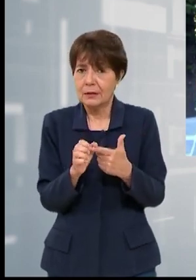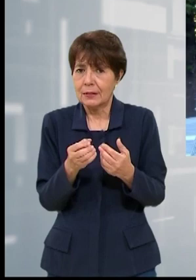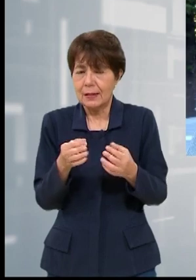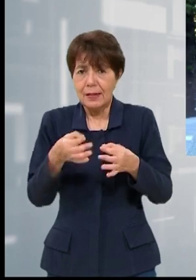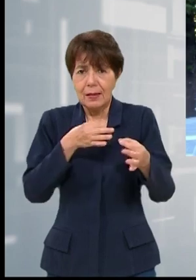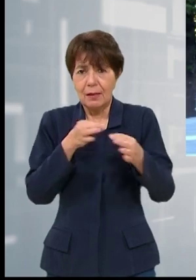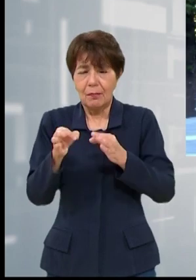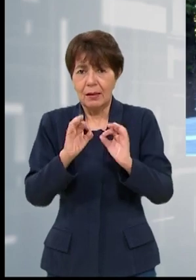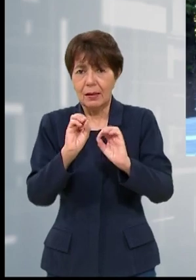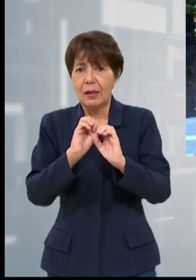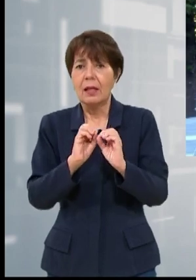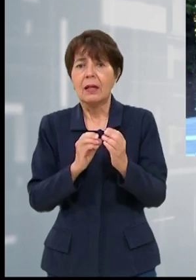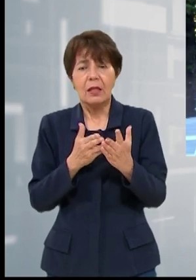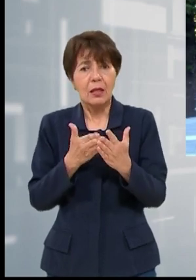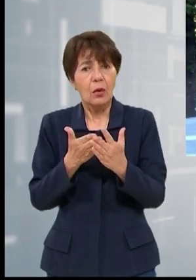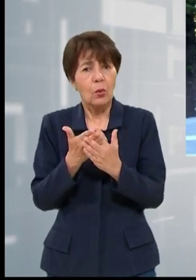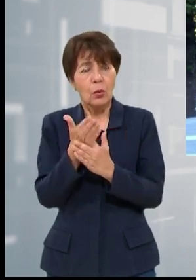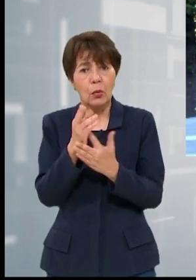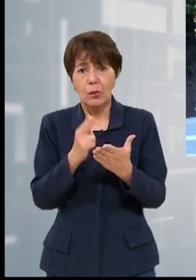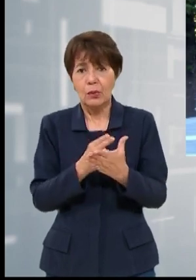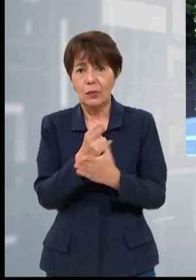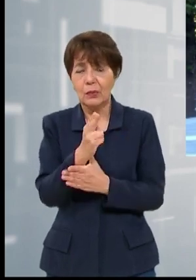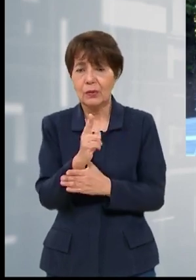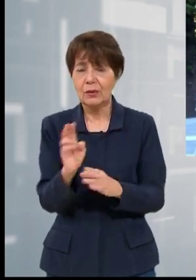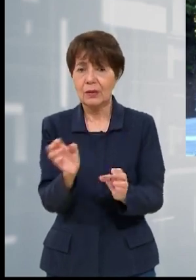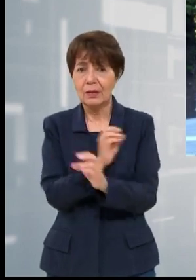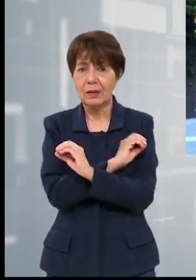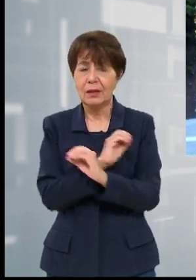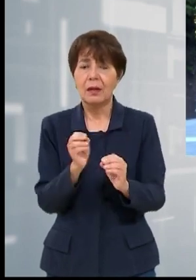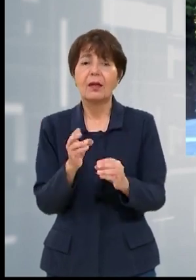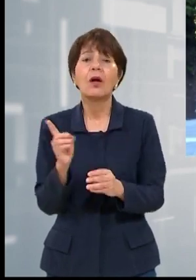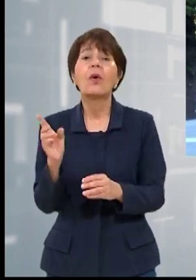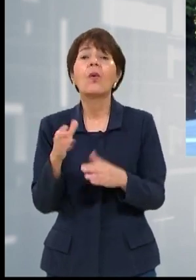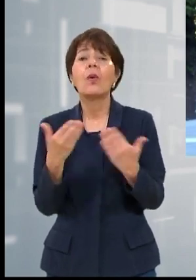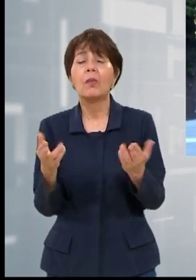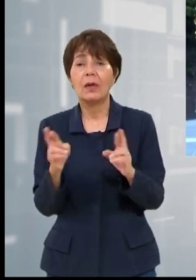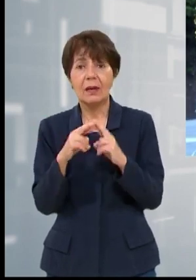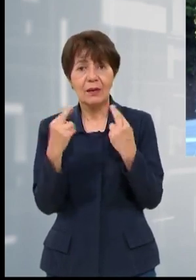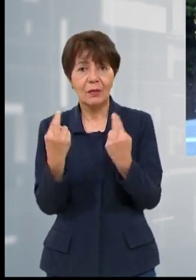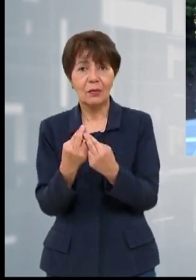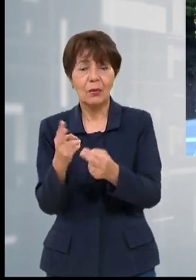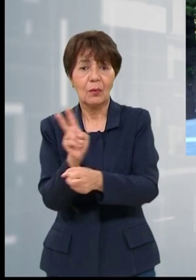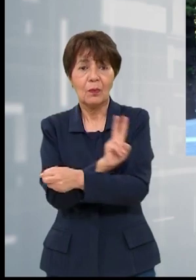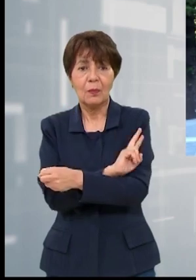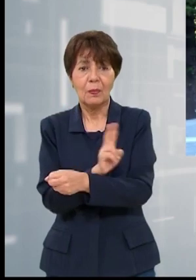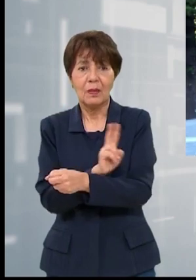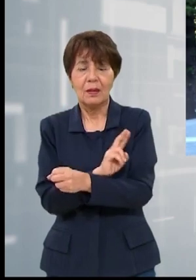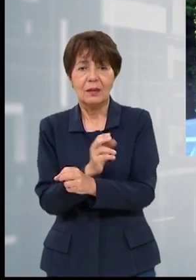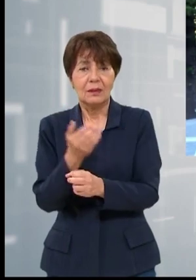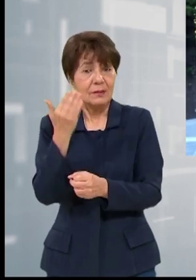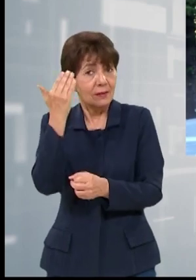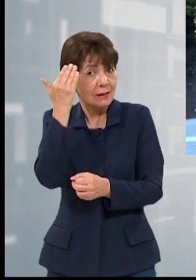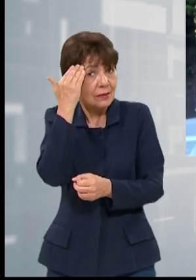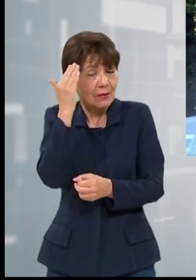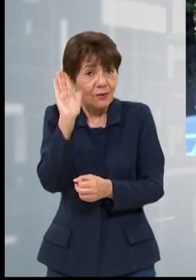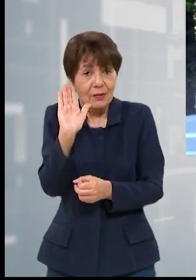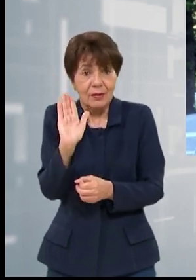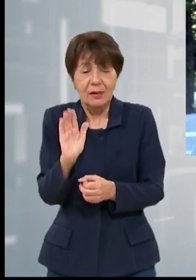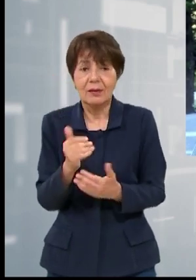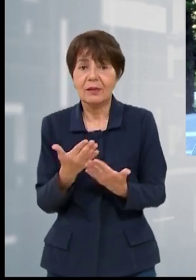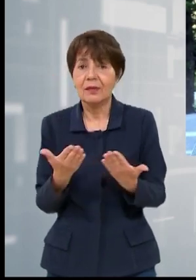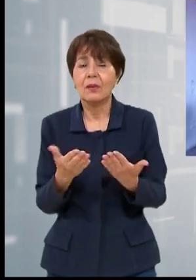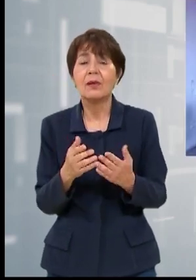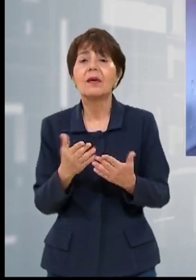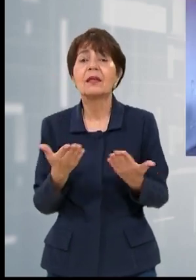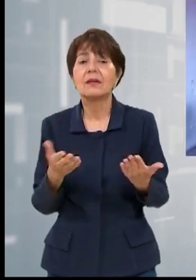dentro de las famosas sesiones virtuales y sin ni siquiera tener una comprobación real del quórum